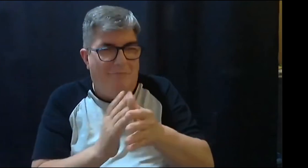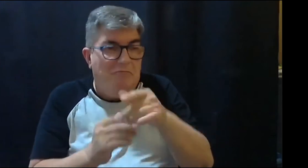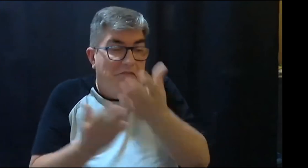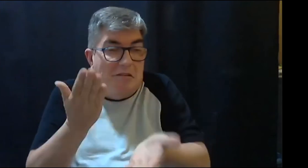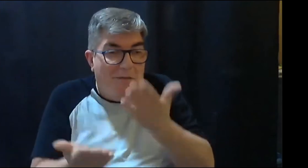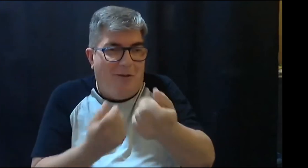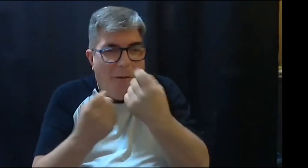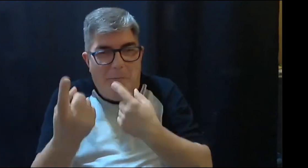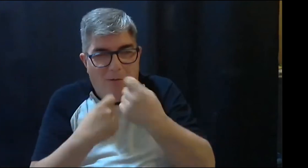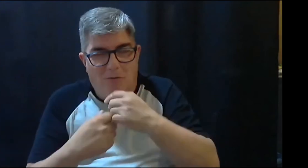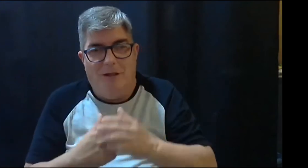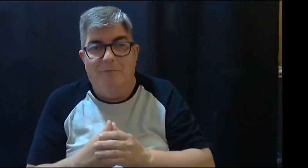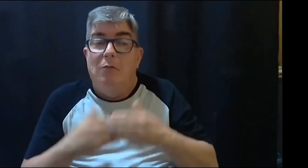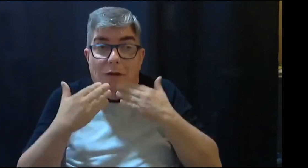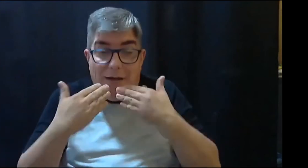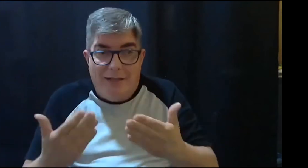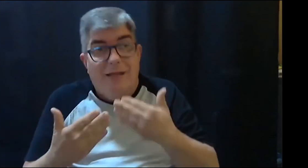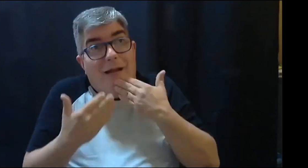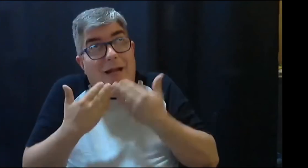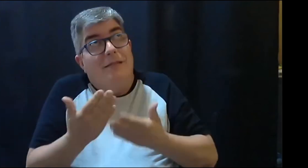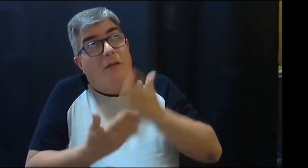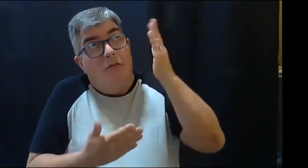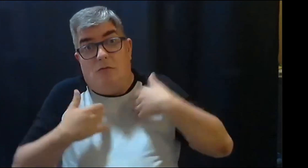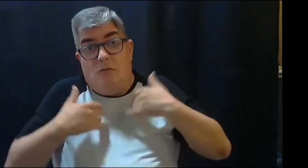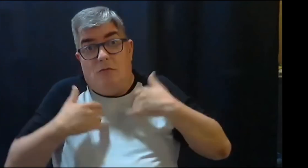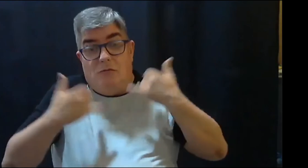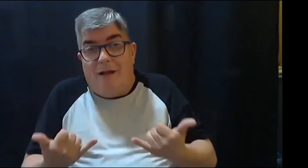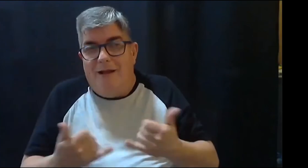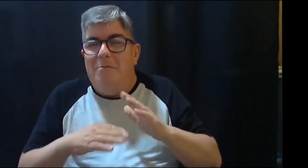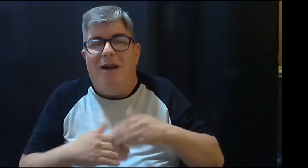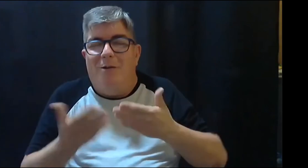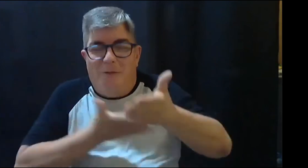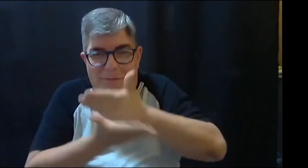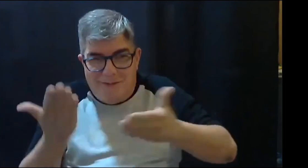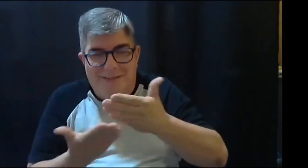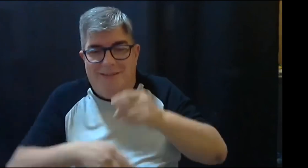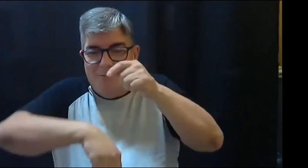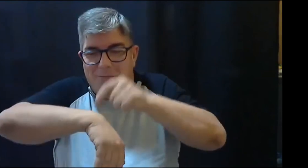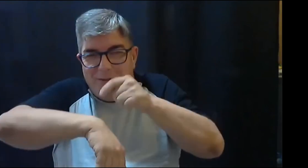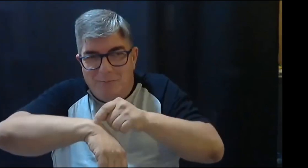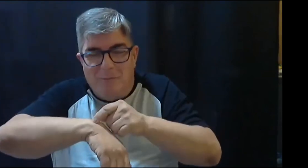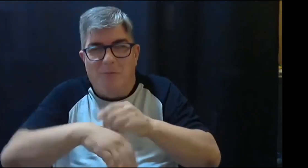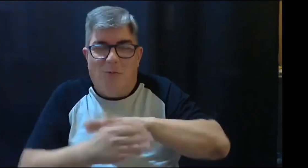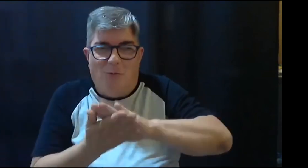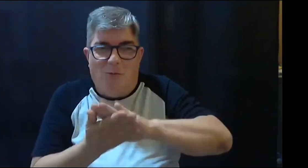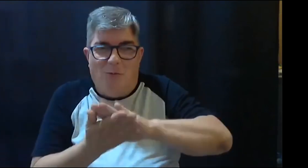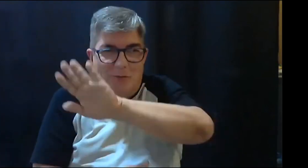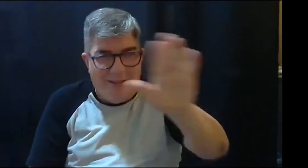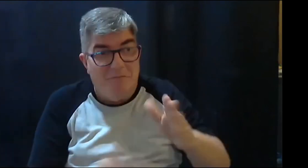También después puedo contarles un poco de acuerdo a las preguntas que ustedes pueden hacer, pero pues gracias a Dios digamos que estoy aquí para